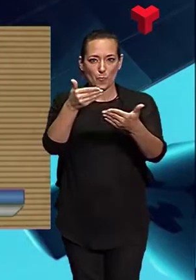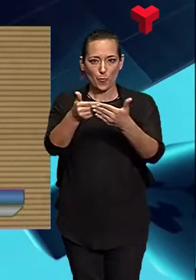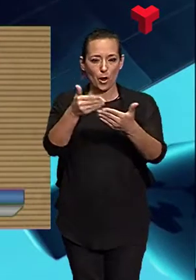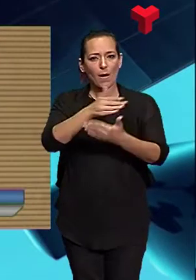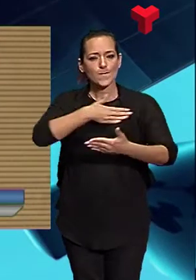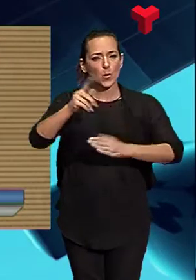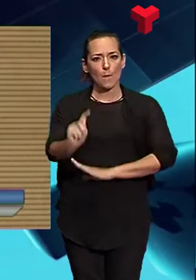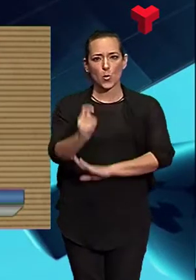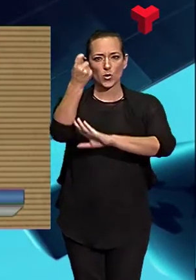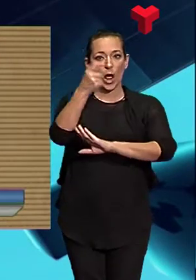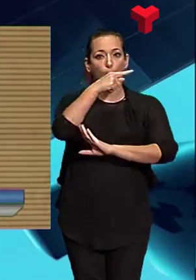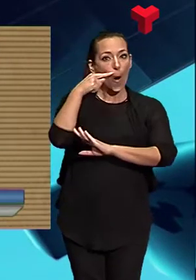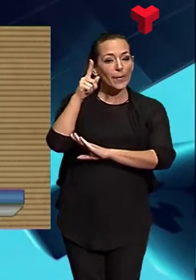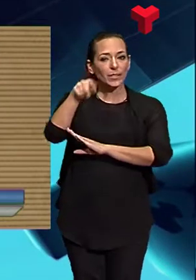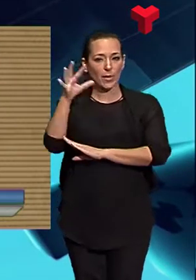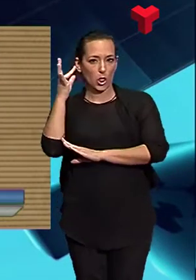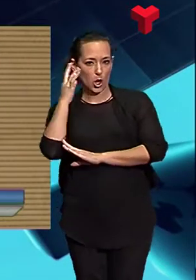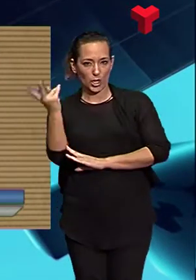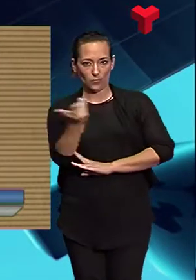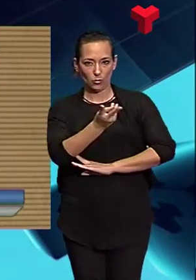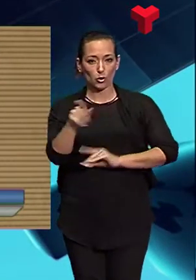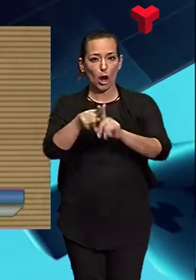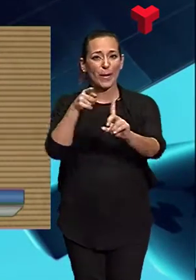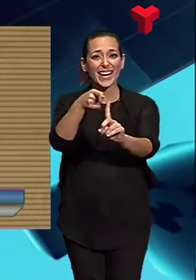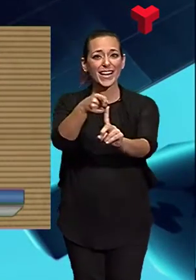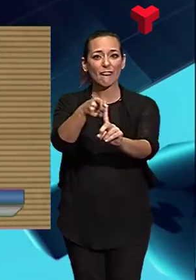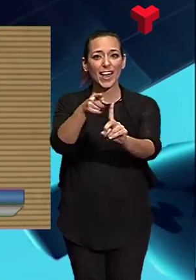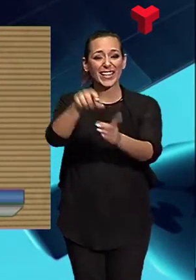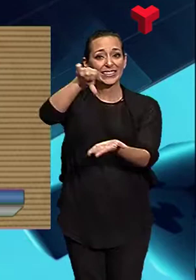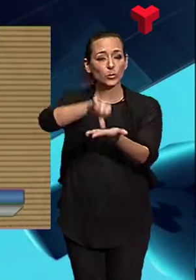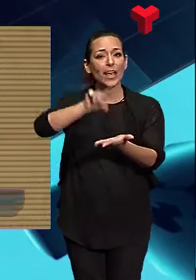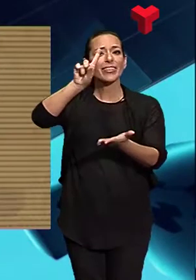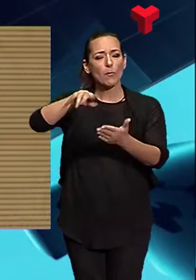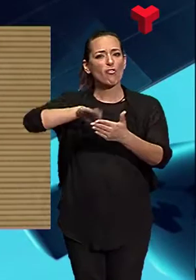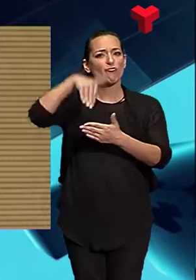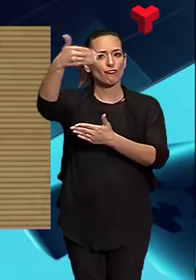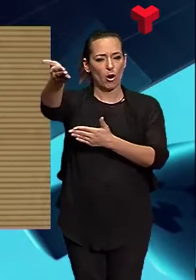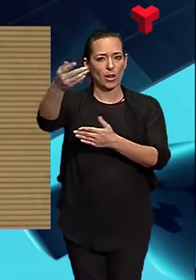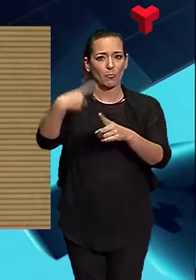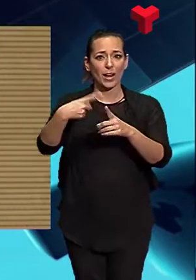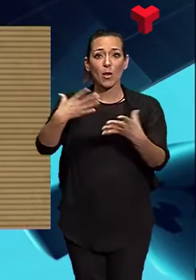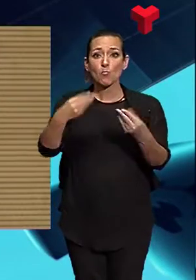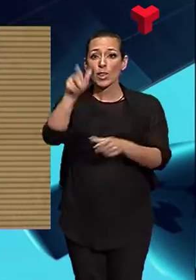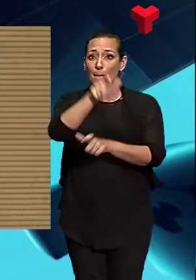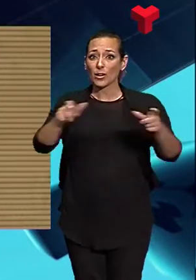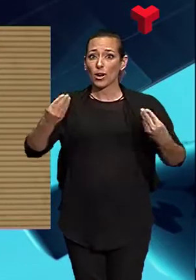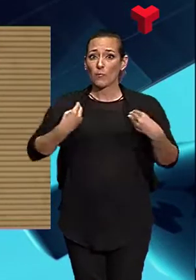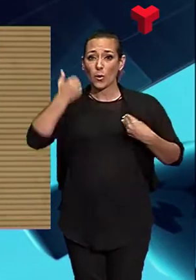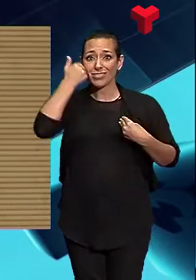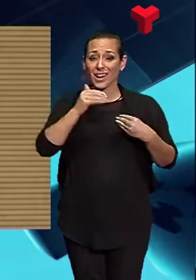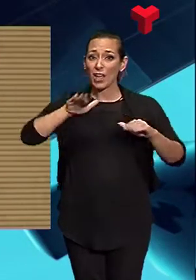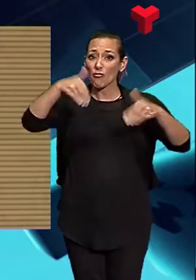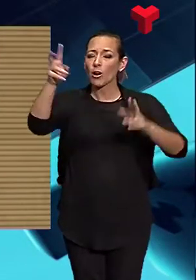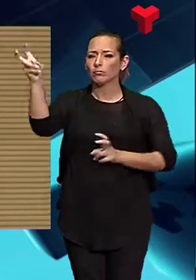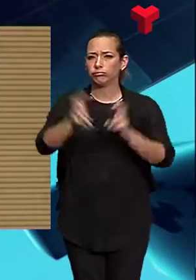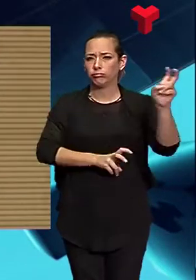és un referent no només de ciutat, també exterior, ve molta gent de fora i és, sense dubte, un dels